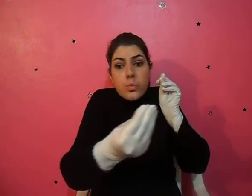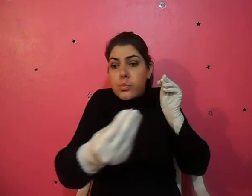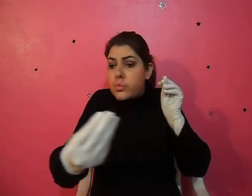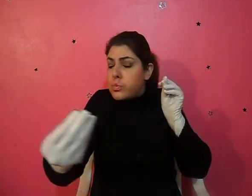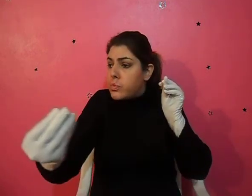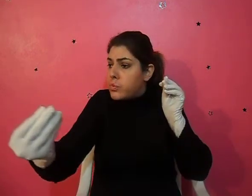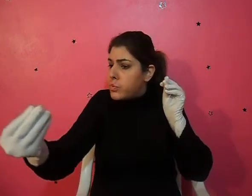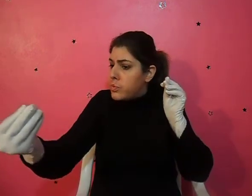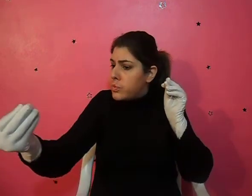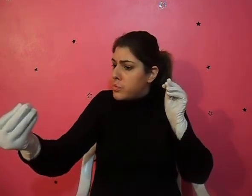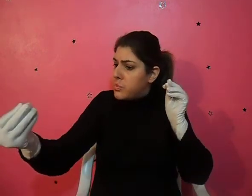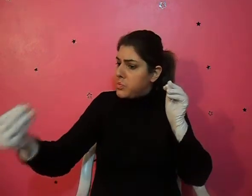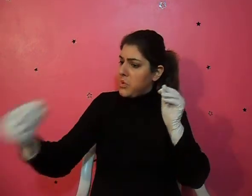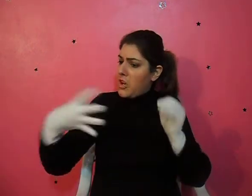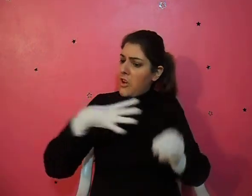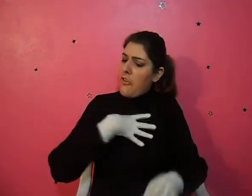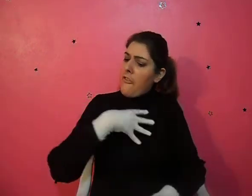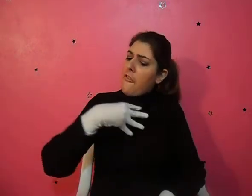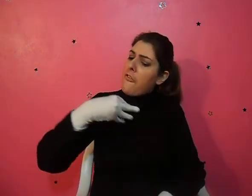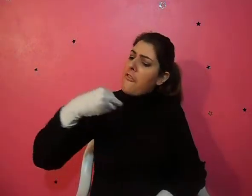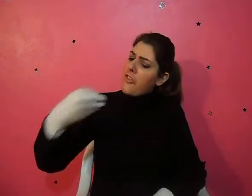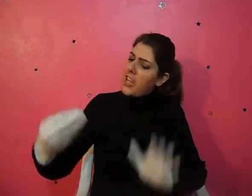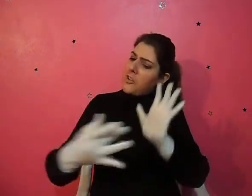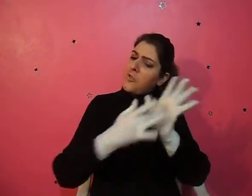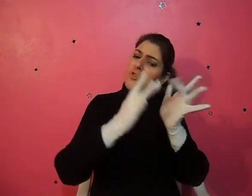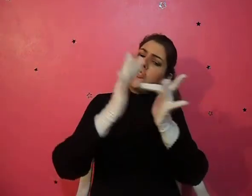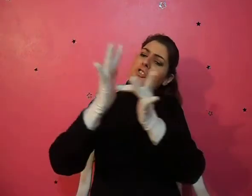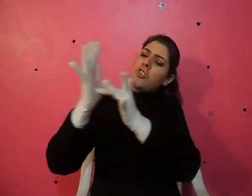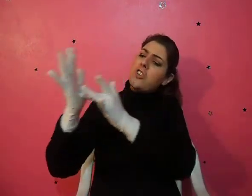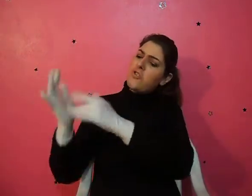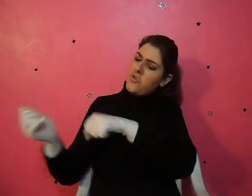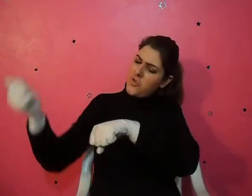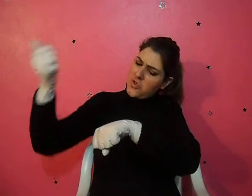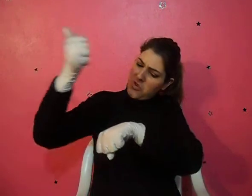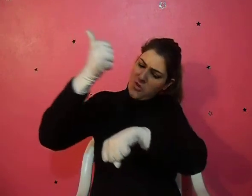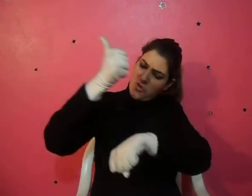e o Filho morreu em meu lugar,